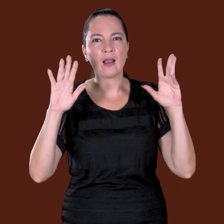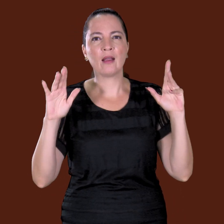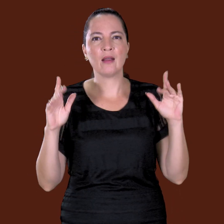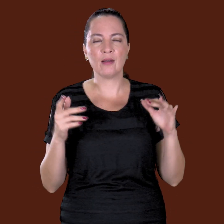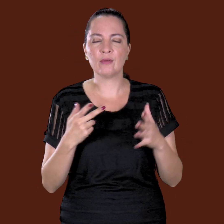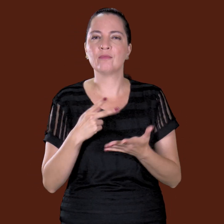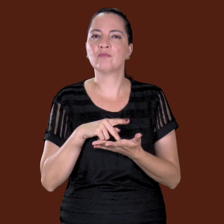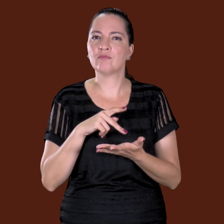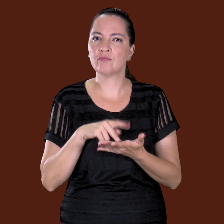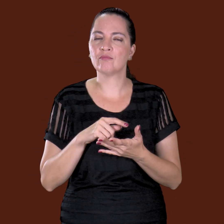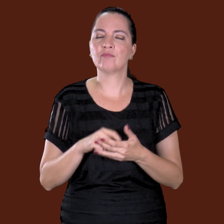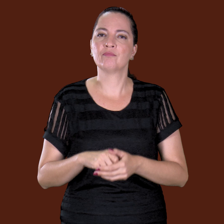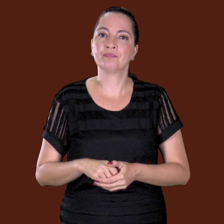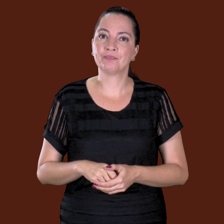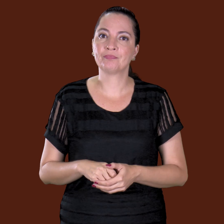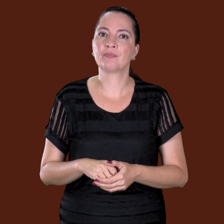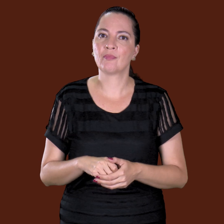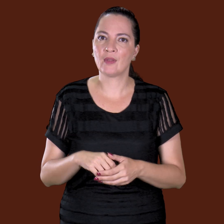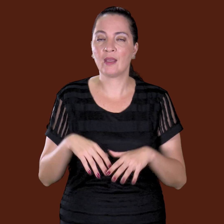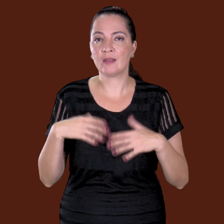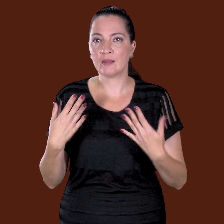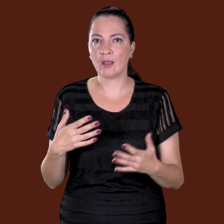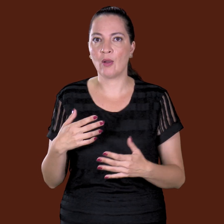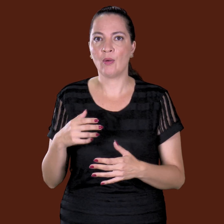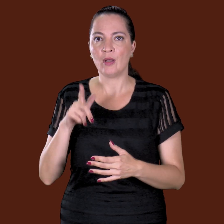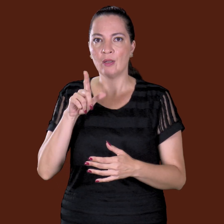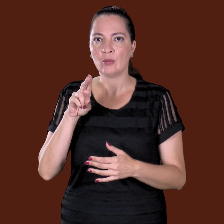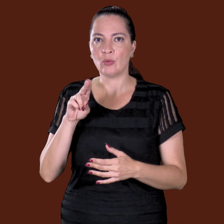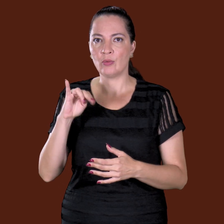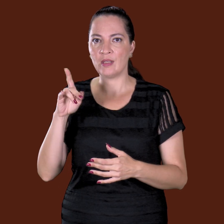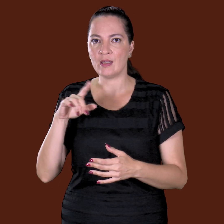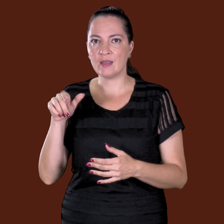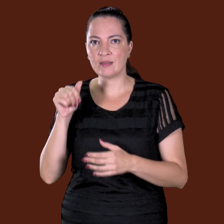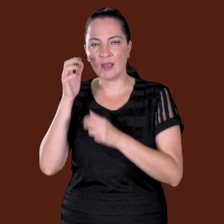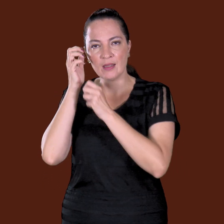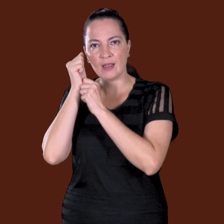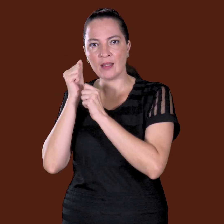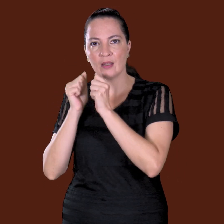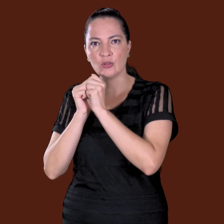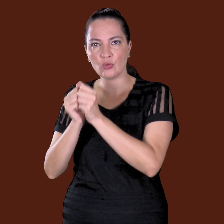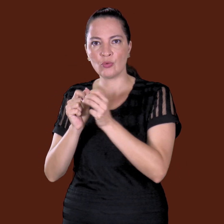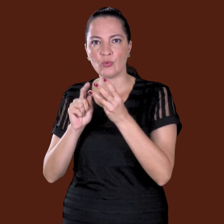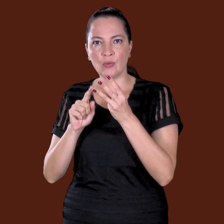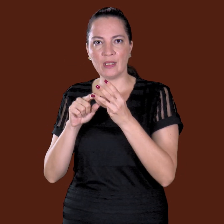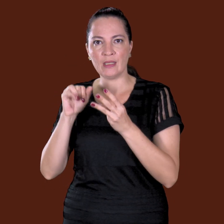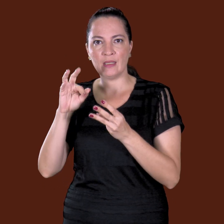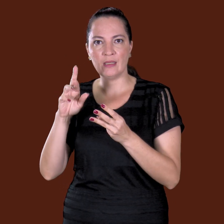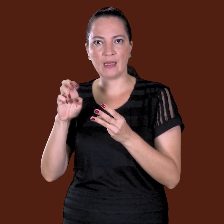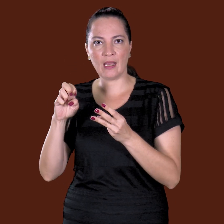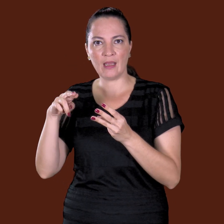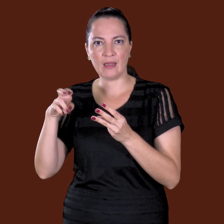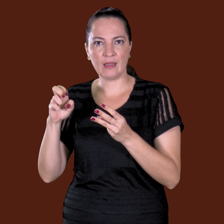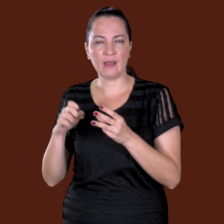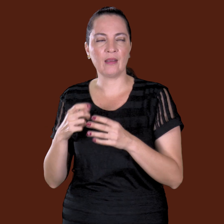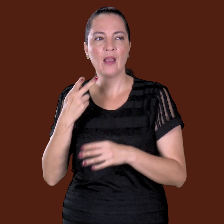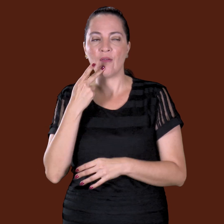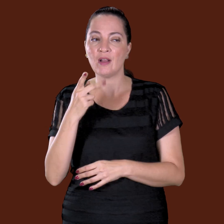dentro do carro, é, e a Luísa deitada em cima daquilo, lá atrás, com a Irene, aí eu falei, ah, objeto